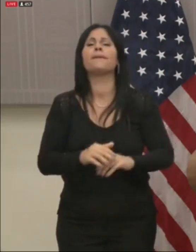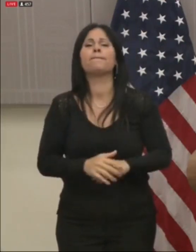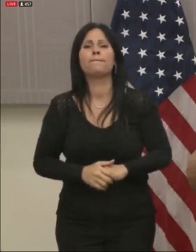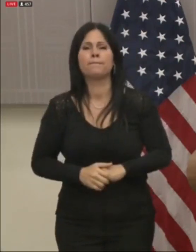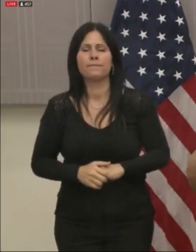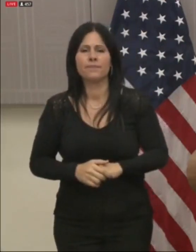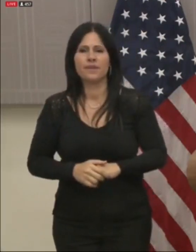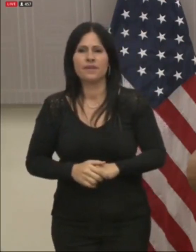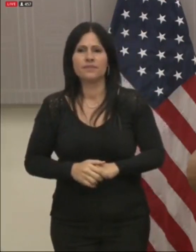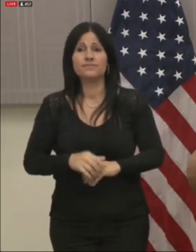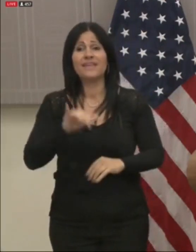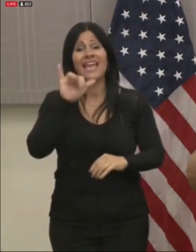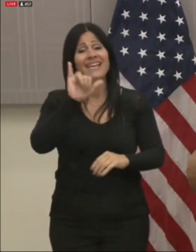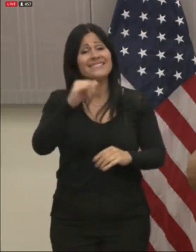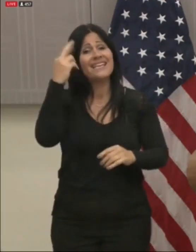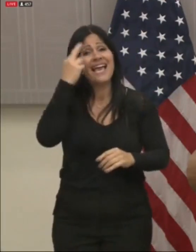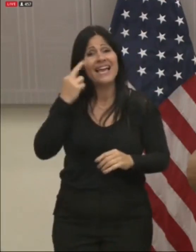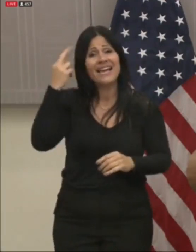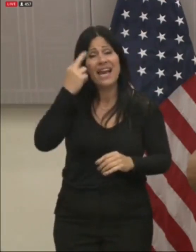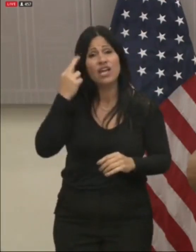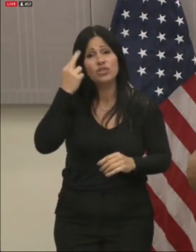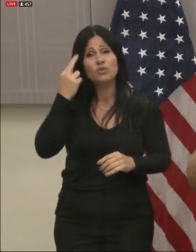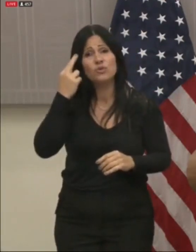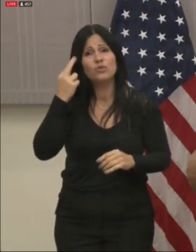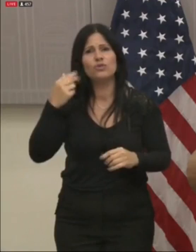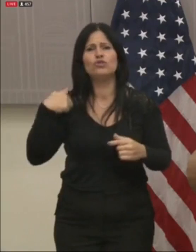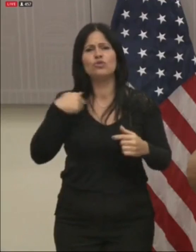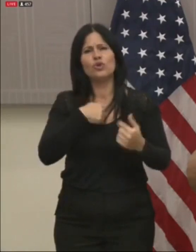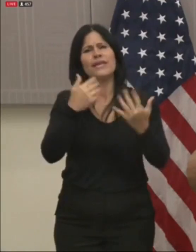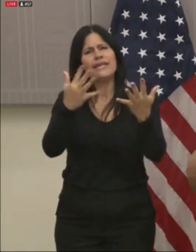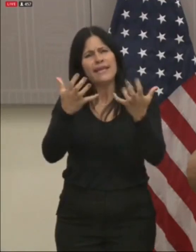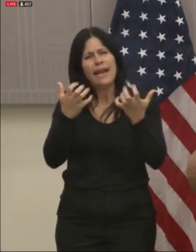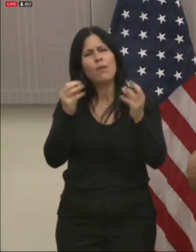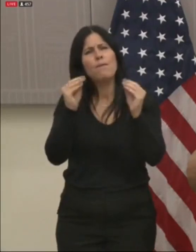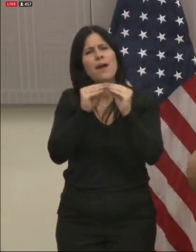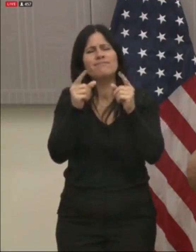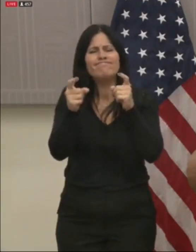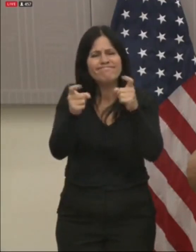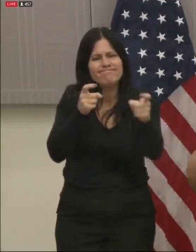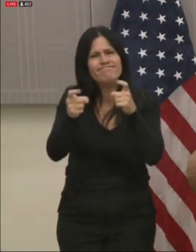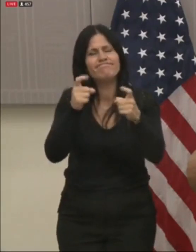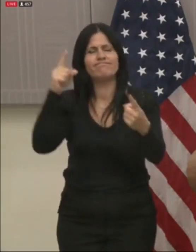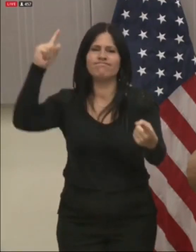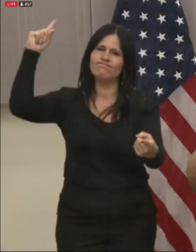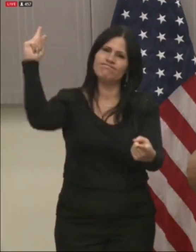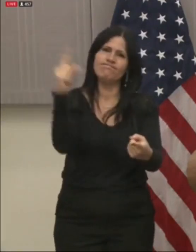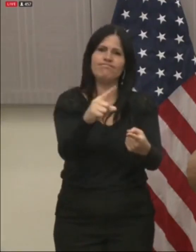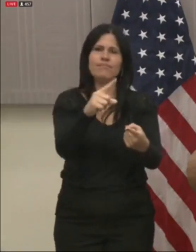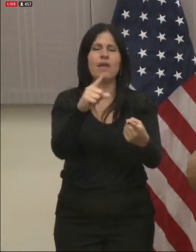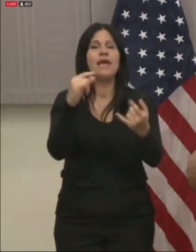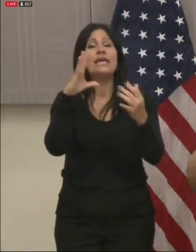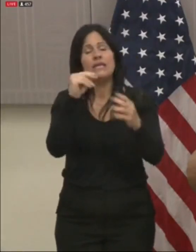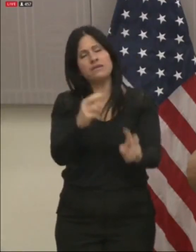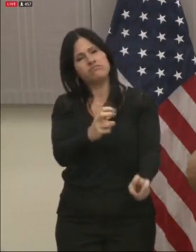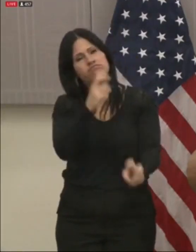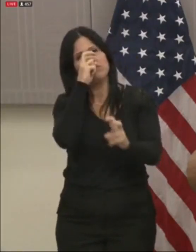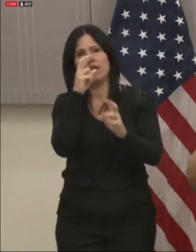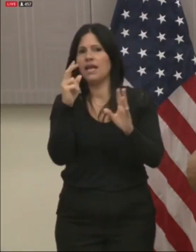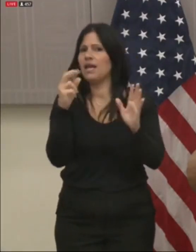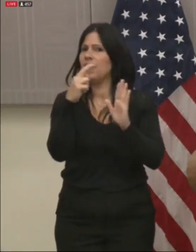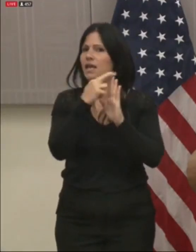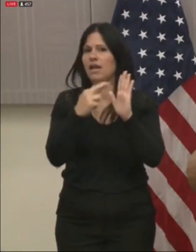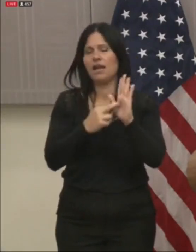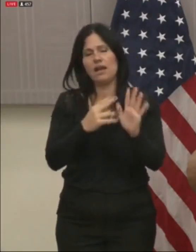si como pueblo queremos controlar la epidemia, tenemos que tomar medidas contundentes, como ha ocurrido en otros países.